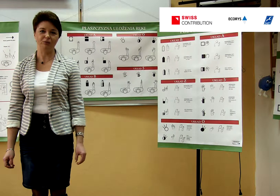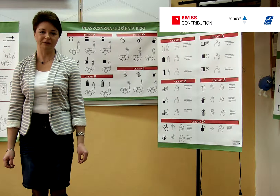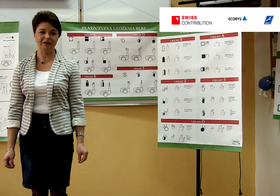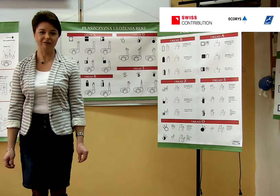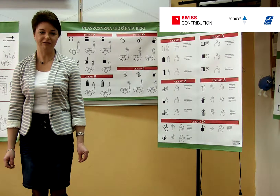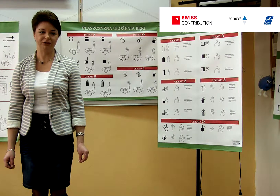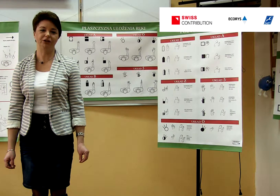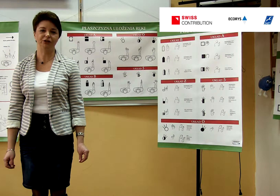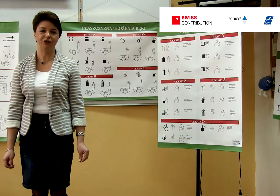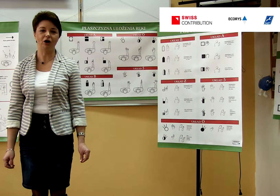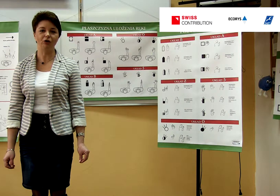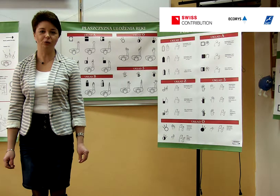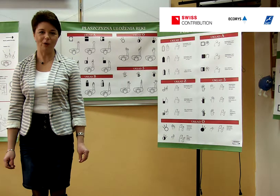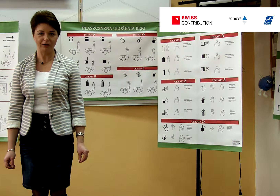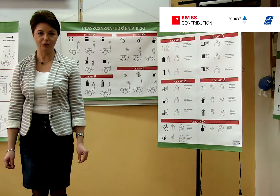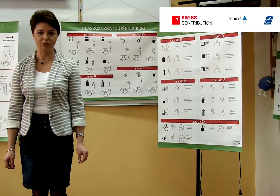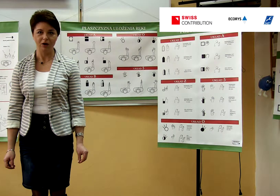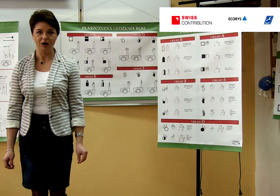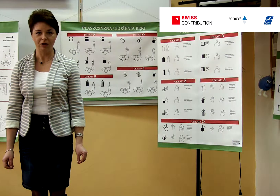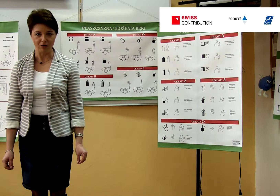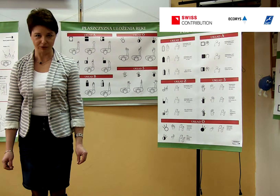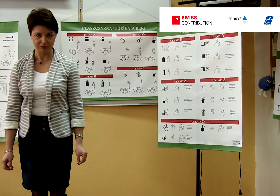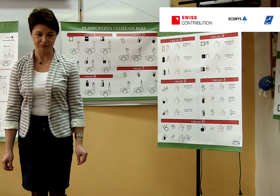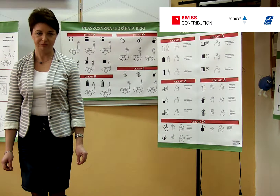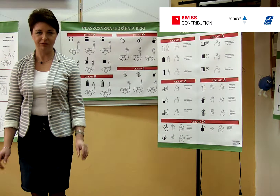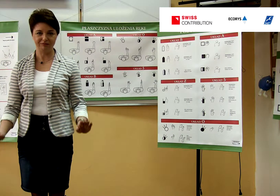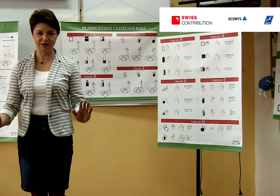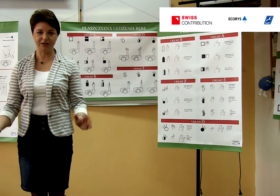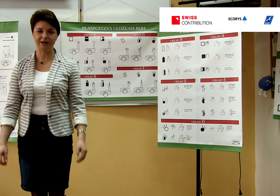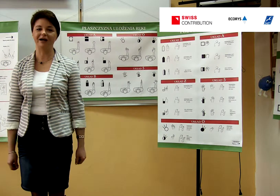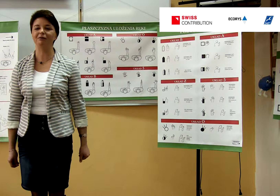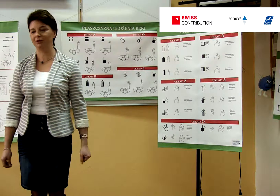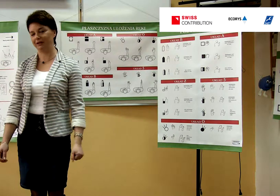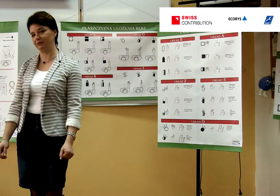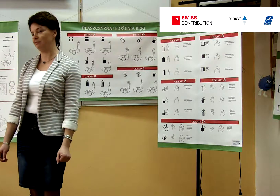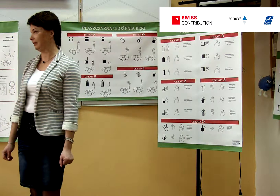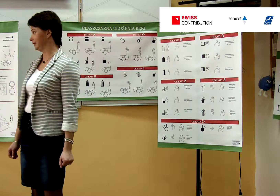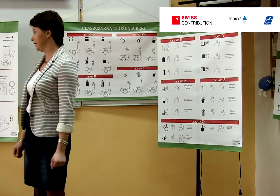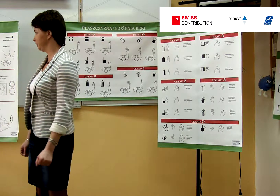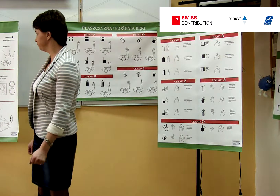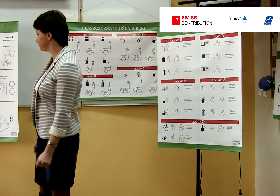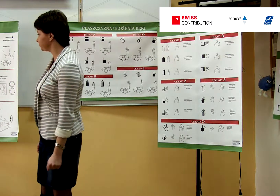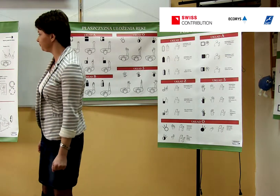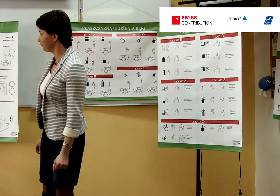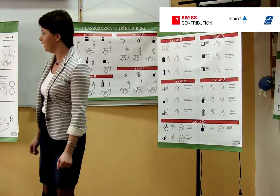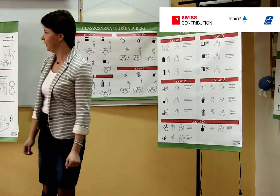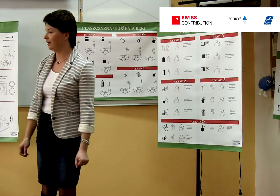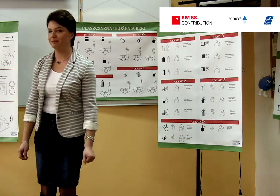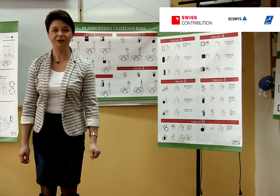podstawowych rzeczy, czyli od układu rąk, ponieważ rękami przekazujemy te znaki. Przede